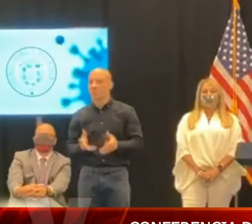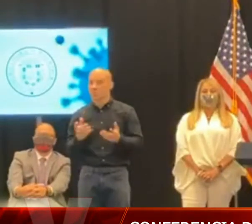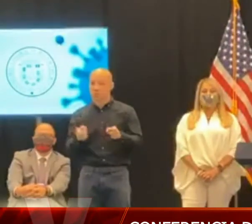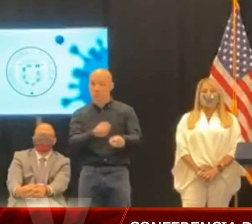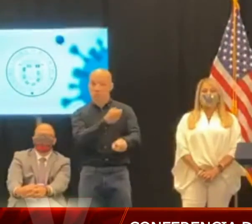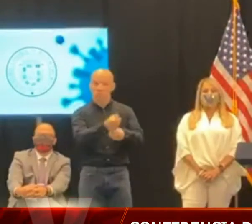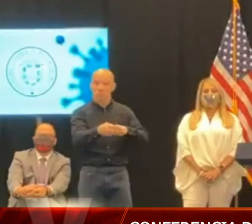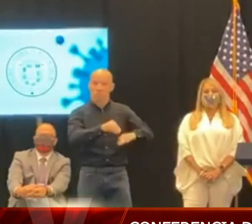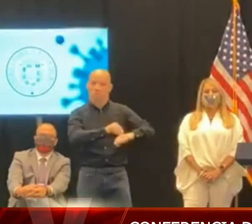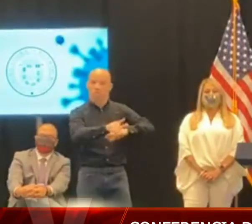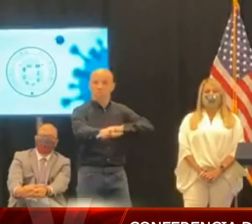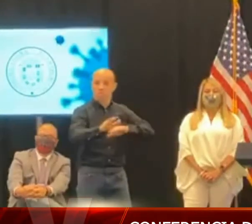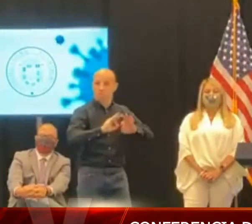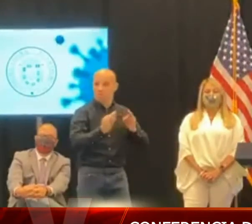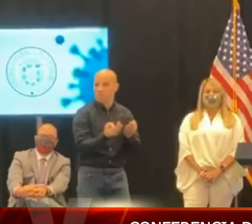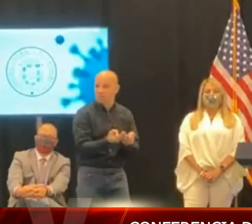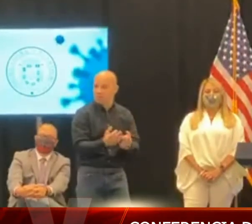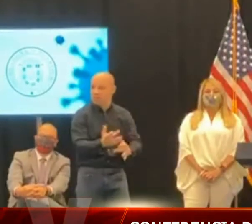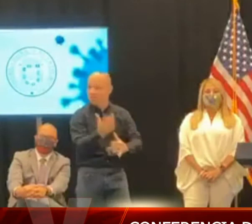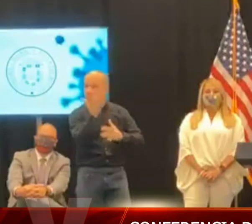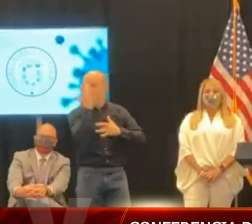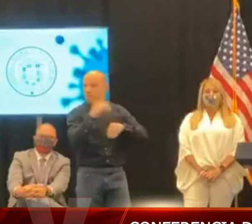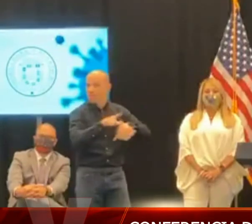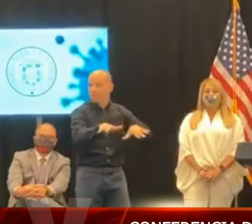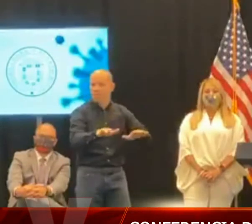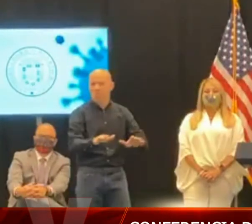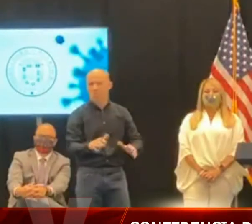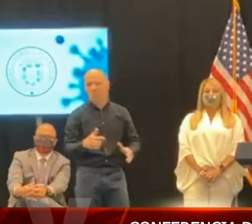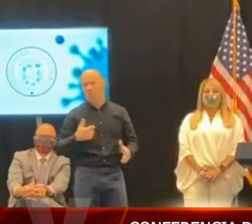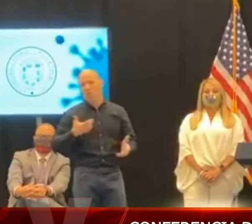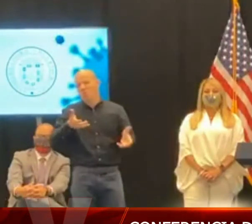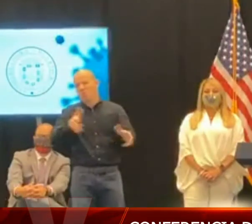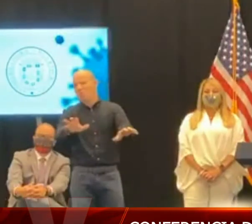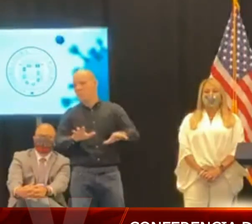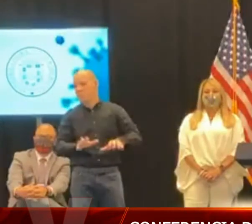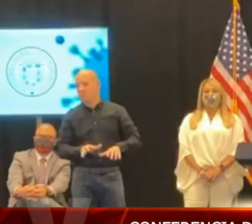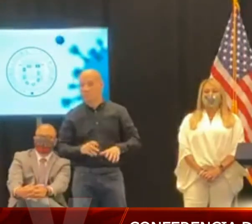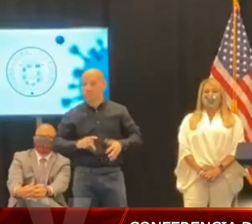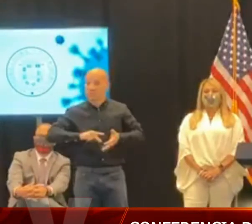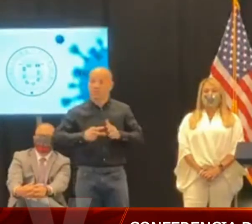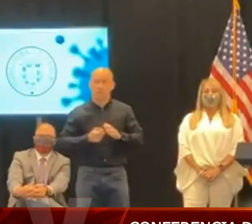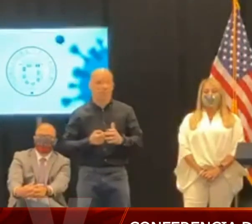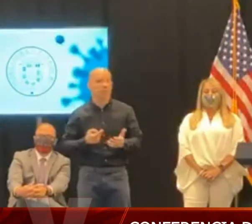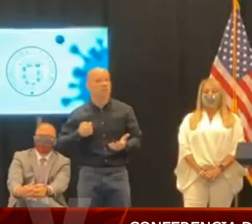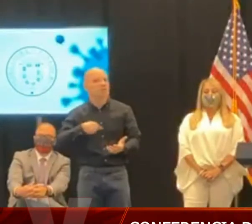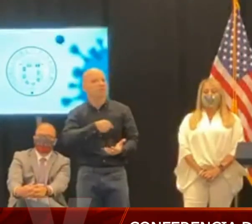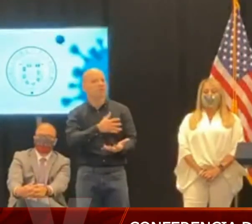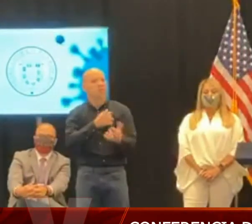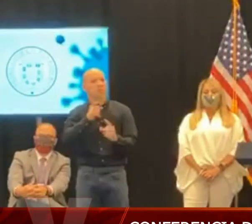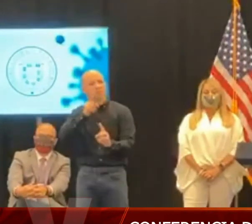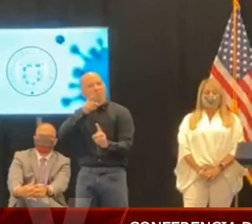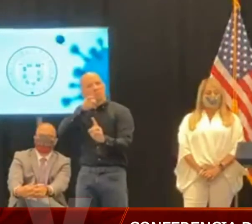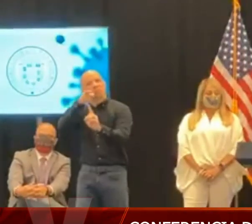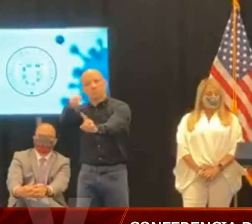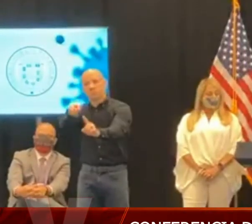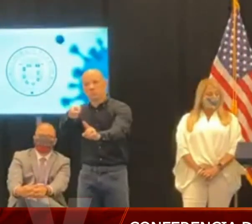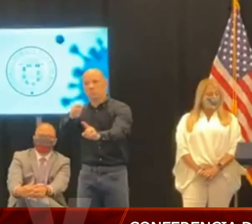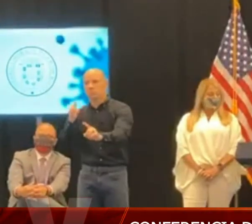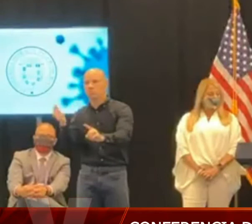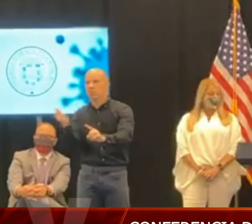familia, por lo cual les exhorto a continuar juntos enfocados en el bienestar común,